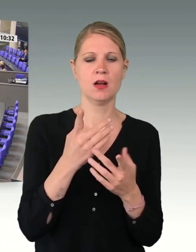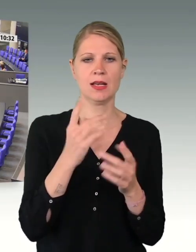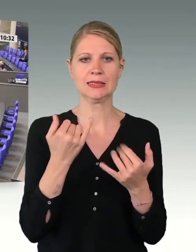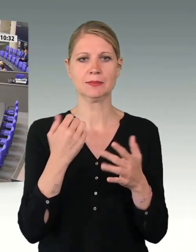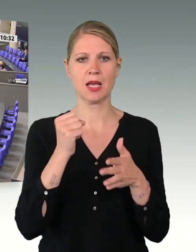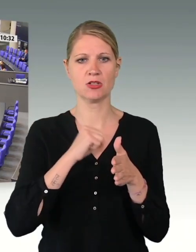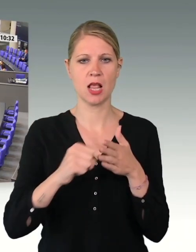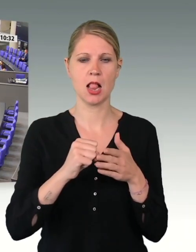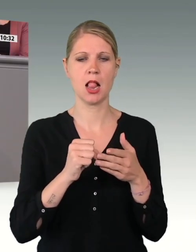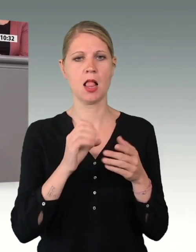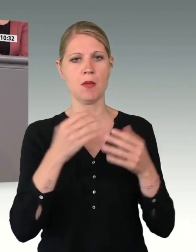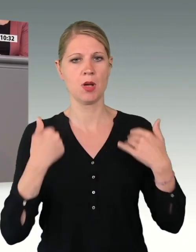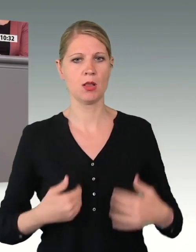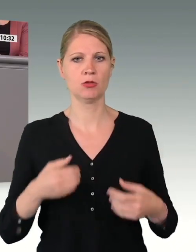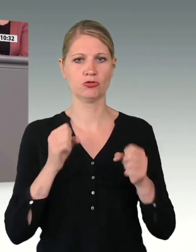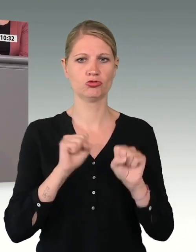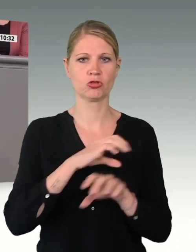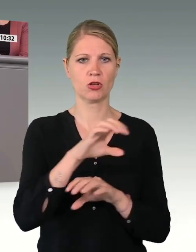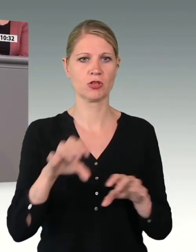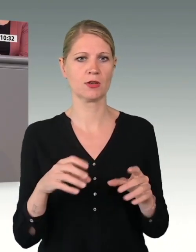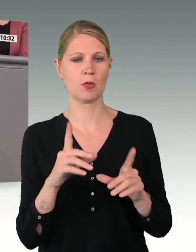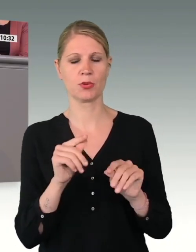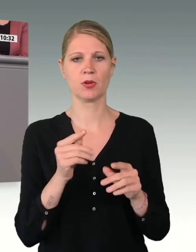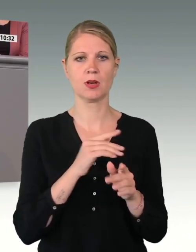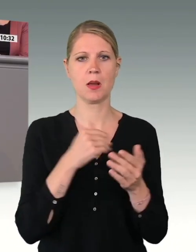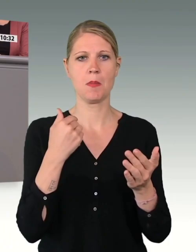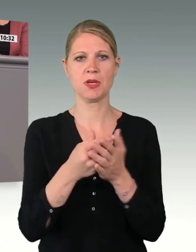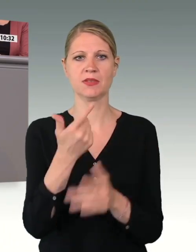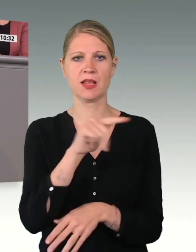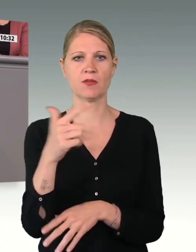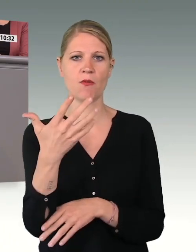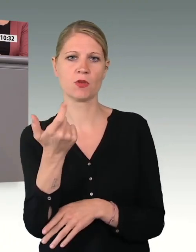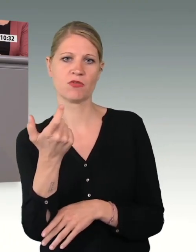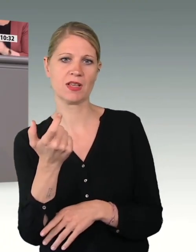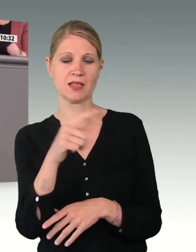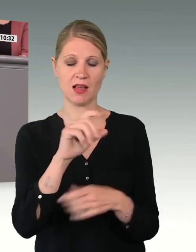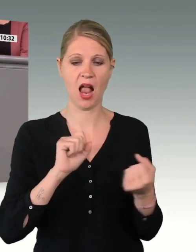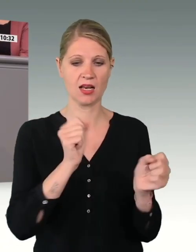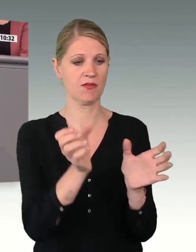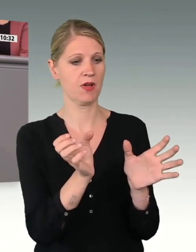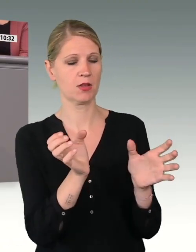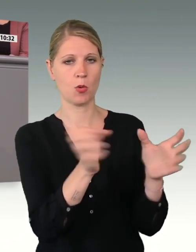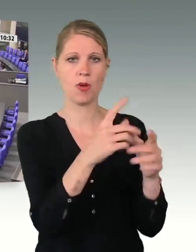sein, sechs Jahre früher als ursprünglich geplant. So kann und muss es weitergehen.